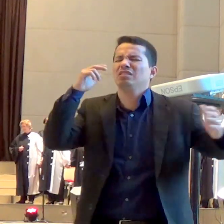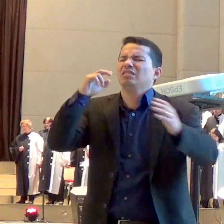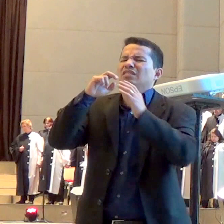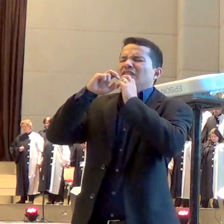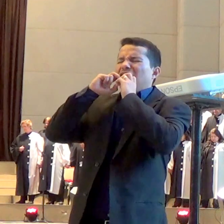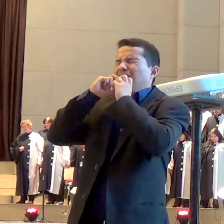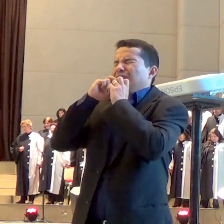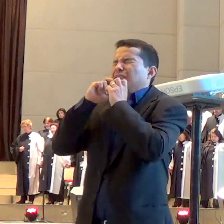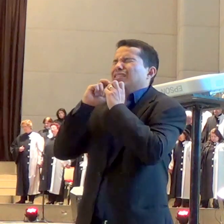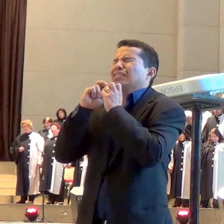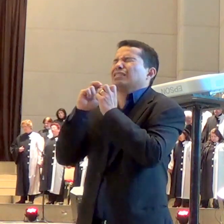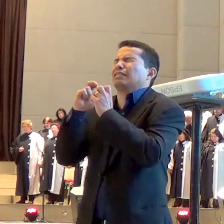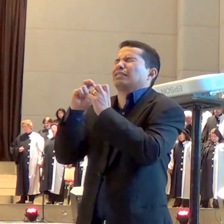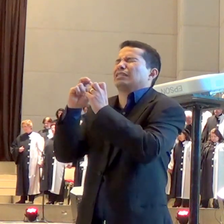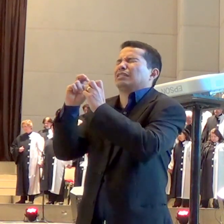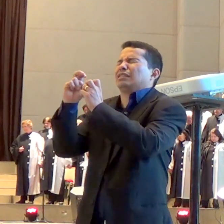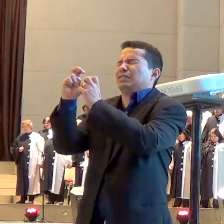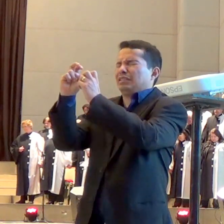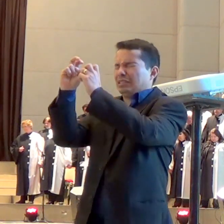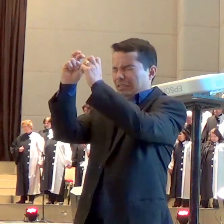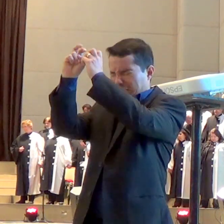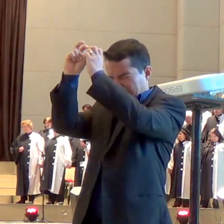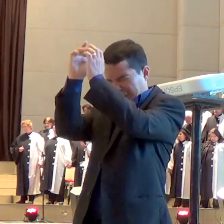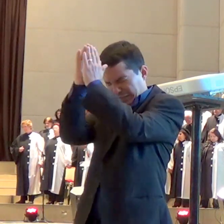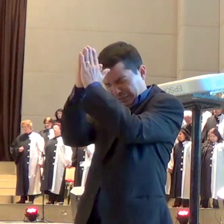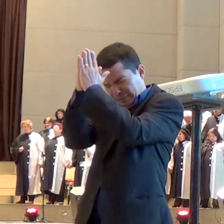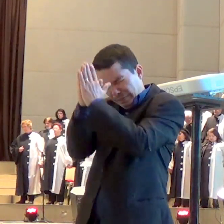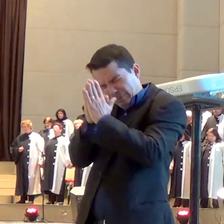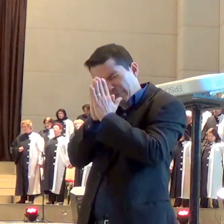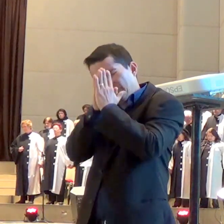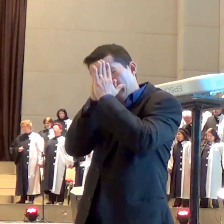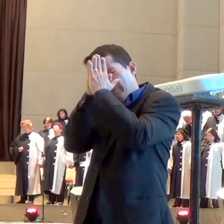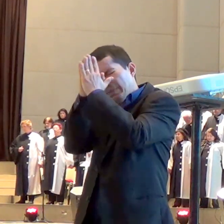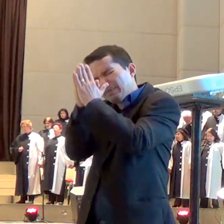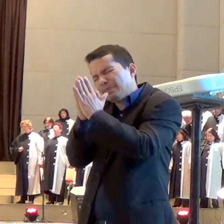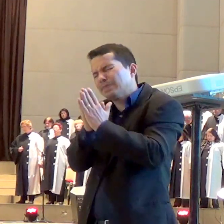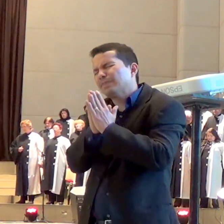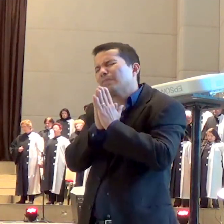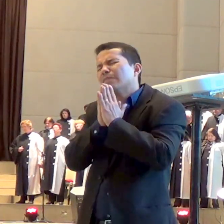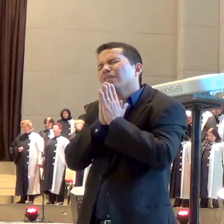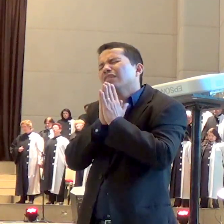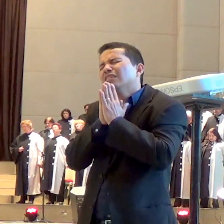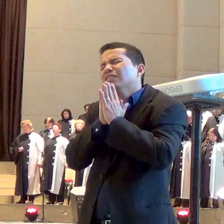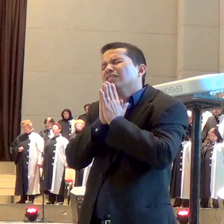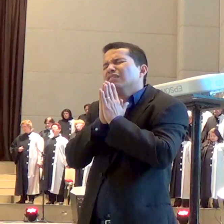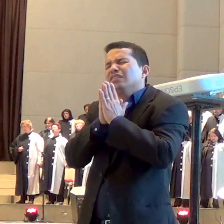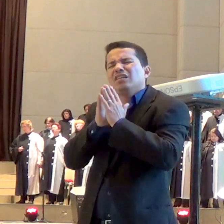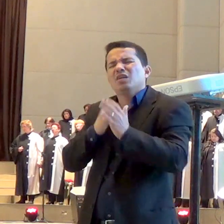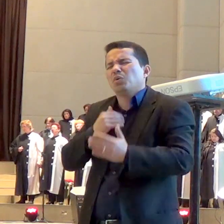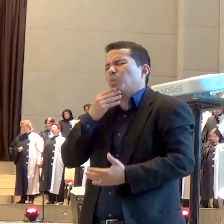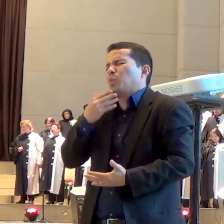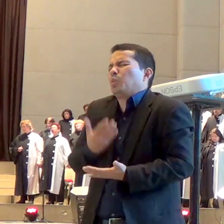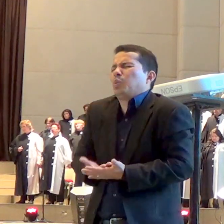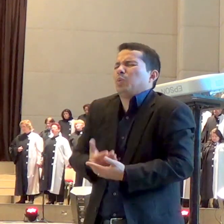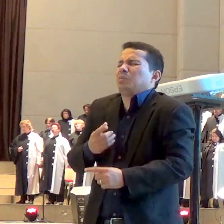e eu acho tremendo pai porque o Senhor não nos ouve como multidão o Senhor o Senhor ouve como